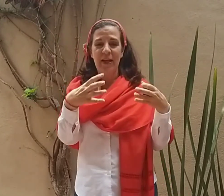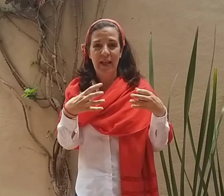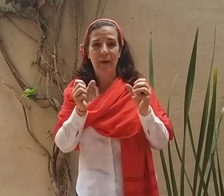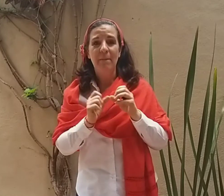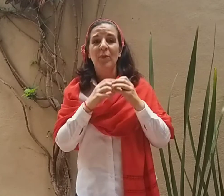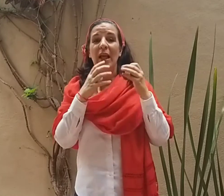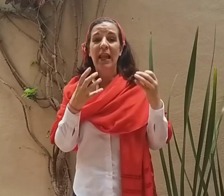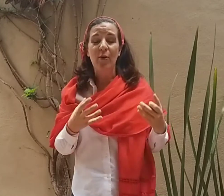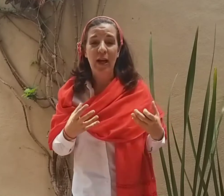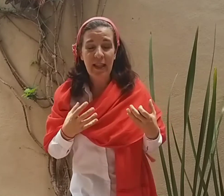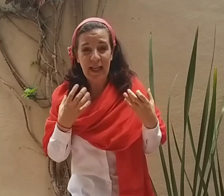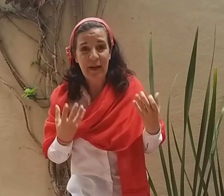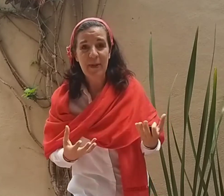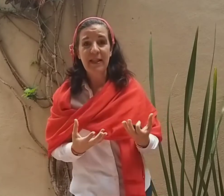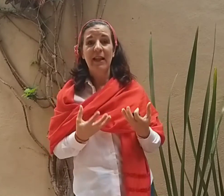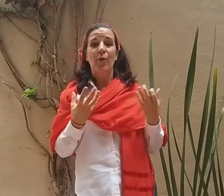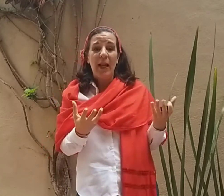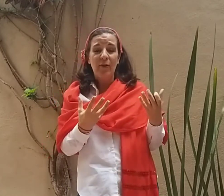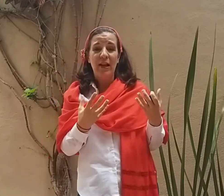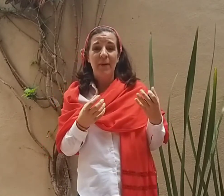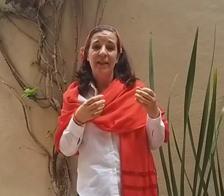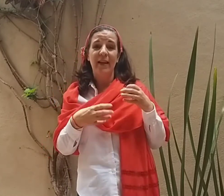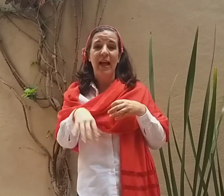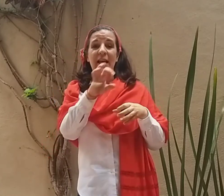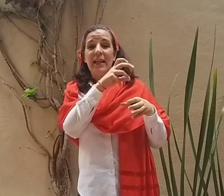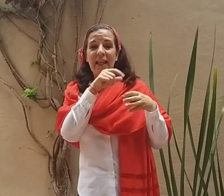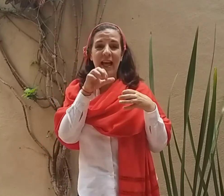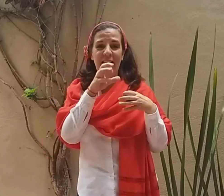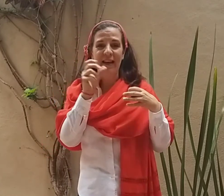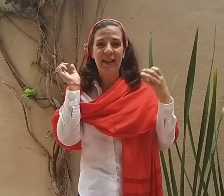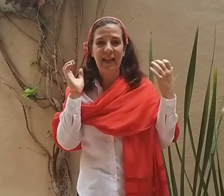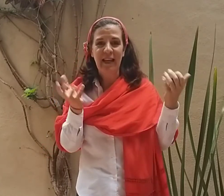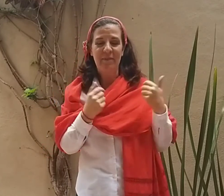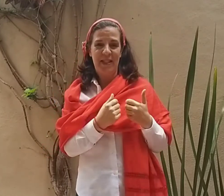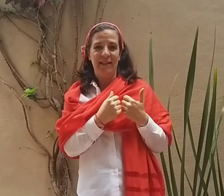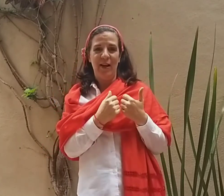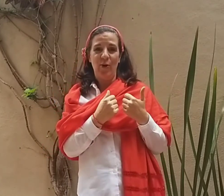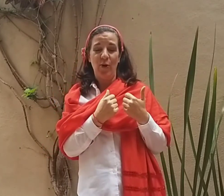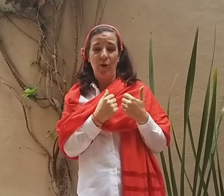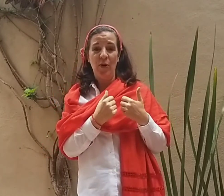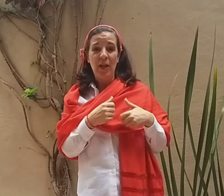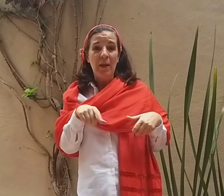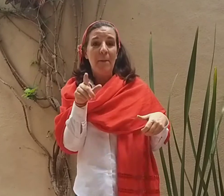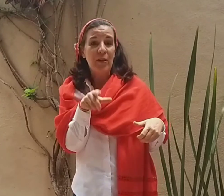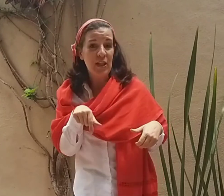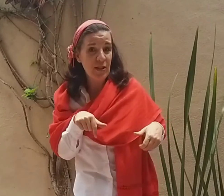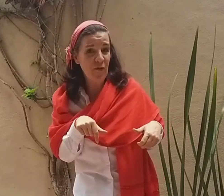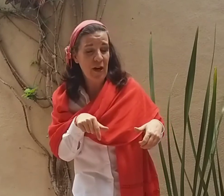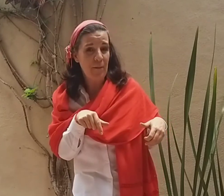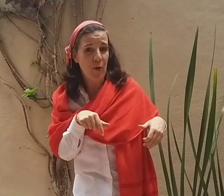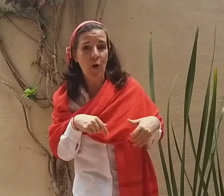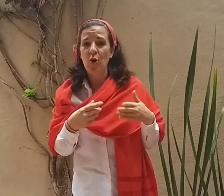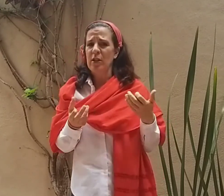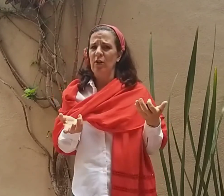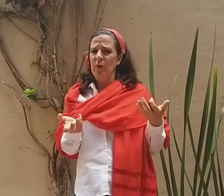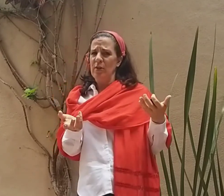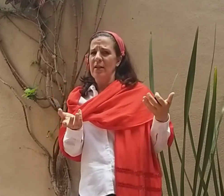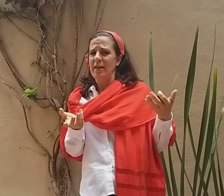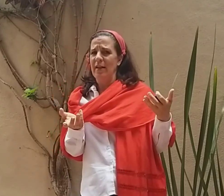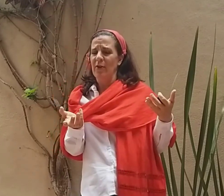lleva la nogada que representa lo blanco en la bandera y la granada que representa lo rojo. Pero si eso fuera poco o si no te gusta el chile en